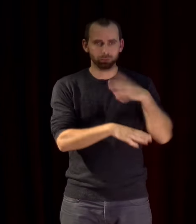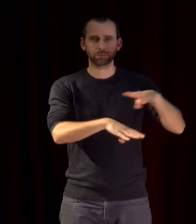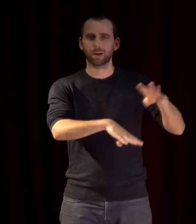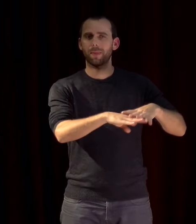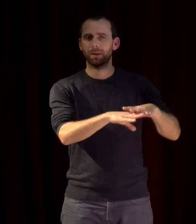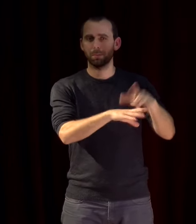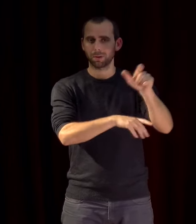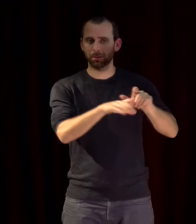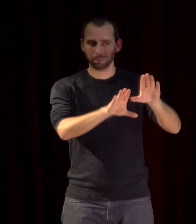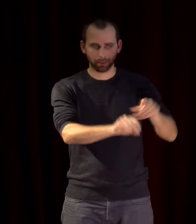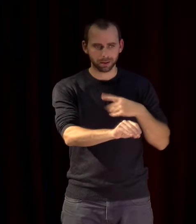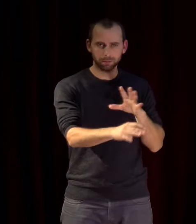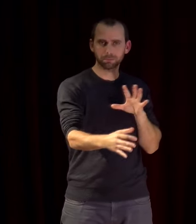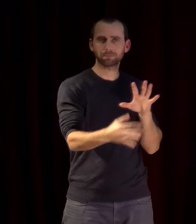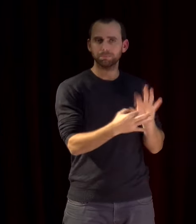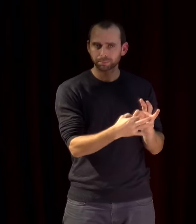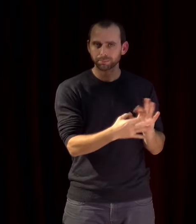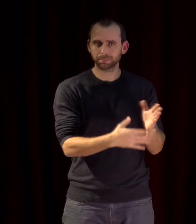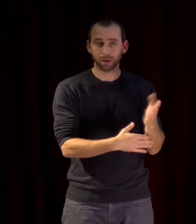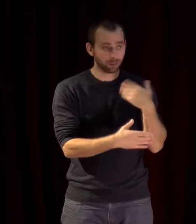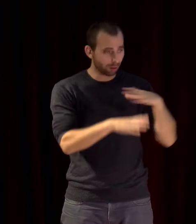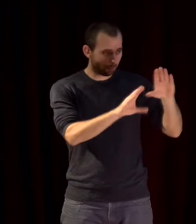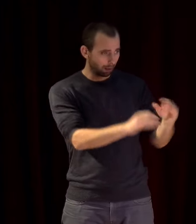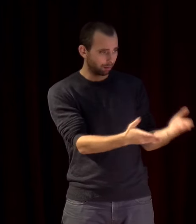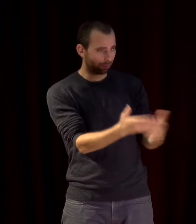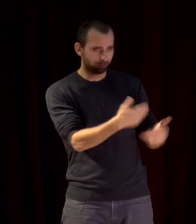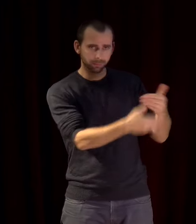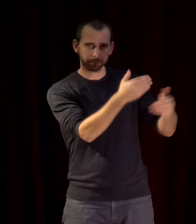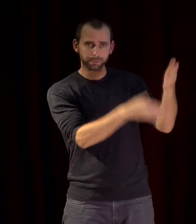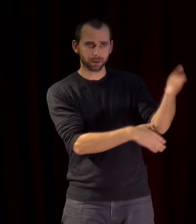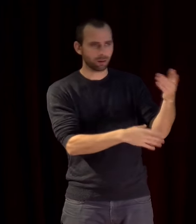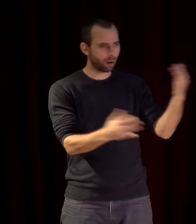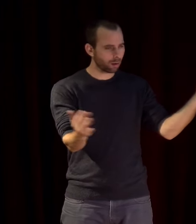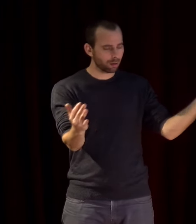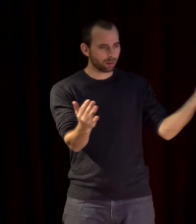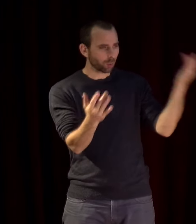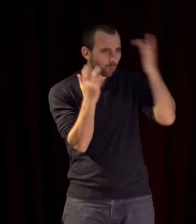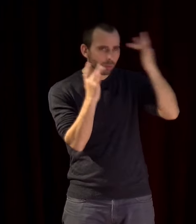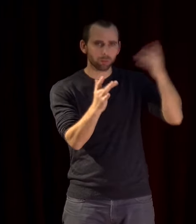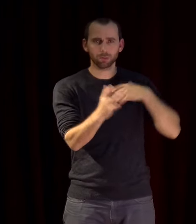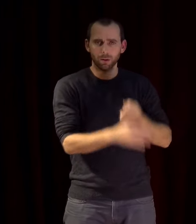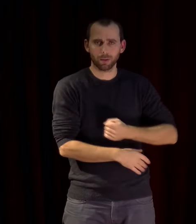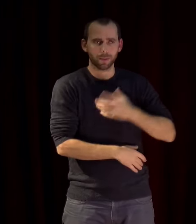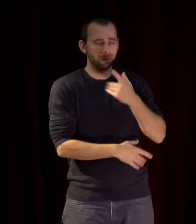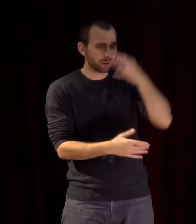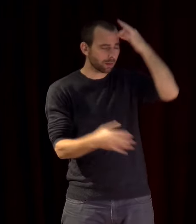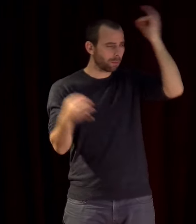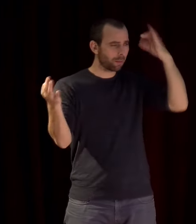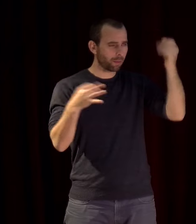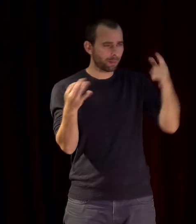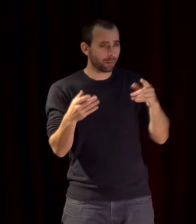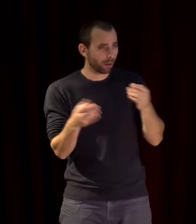où ils sont implantés et qui fonctionnent comme des incubateurs de projets culturels et artistiques innovants